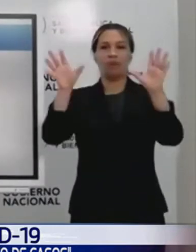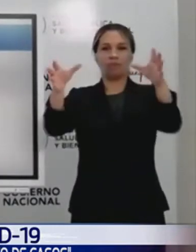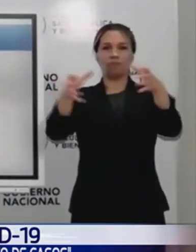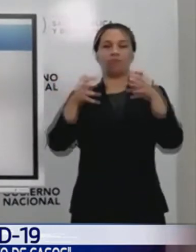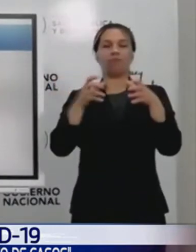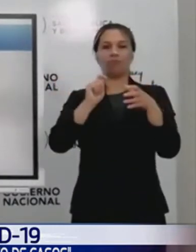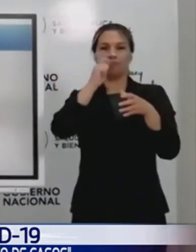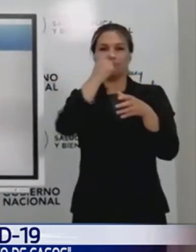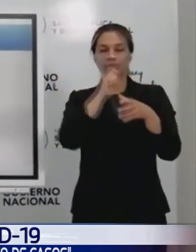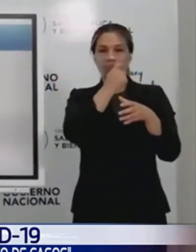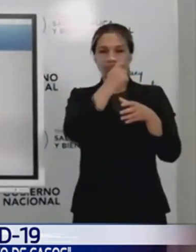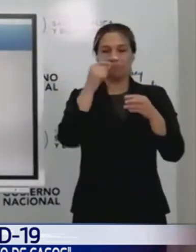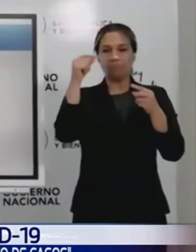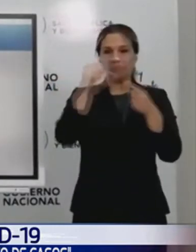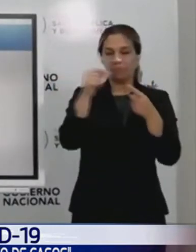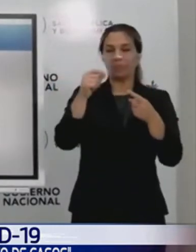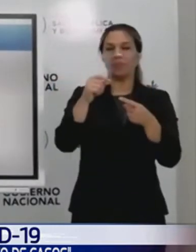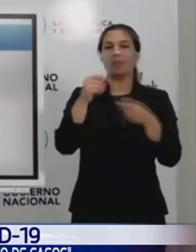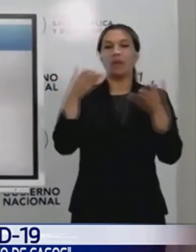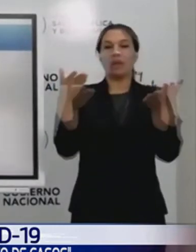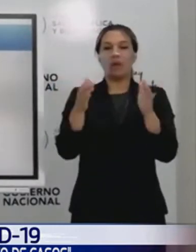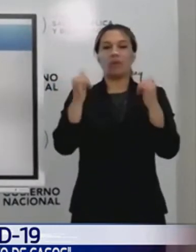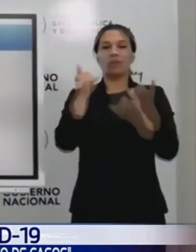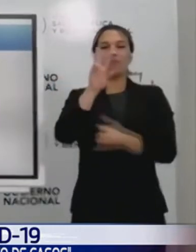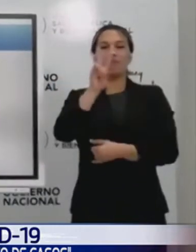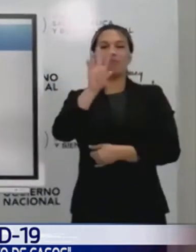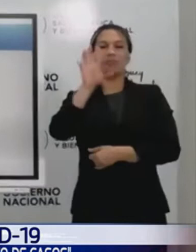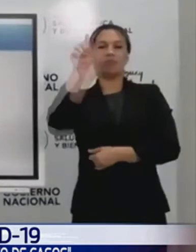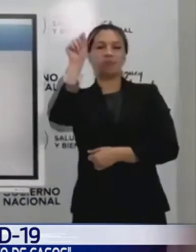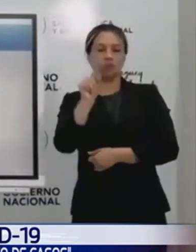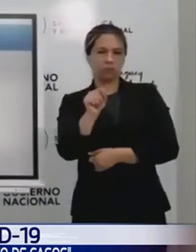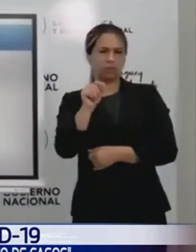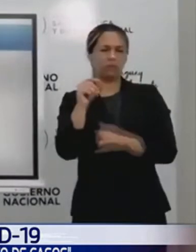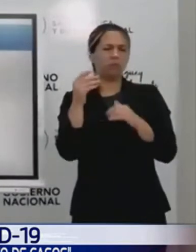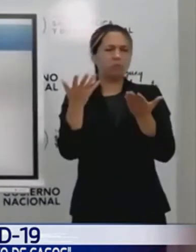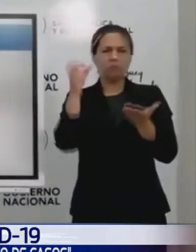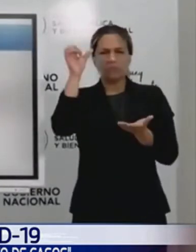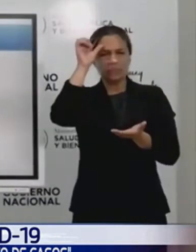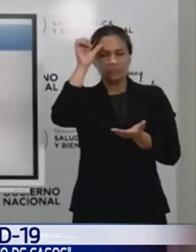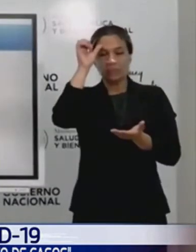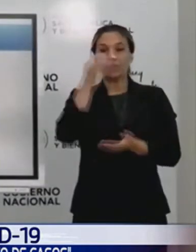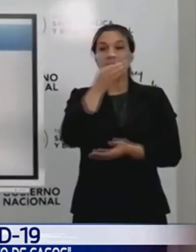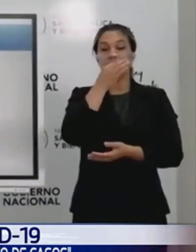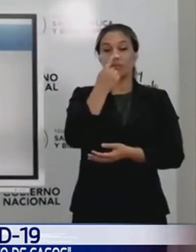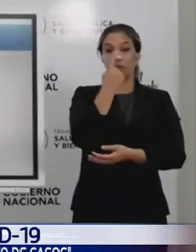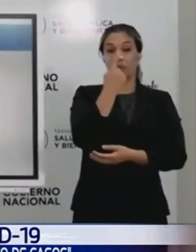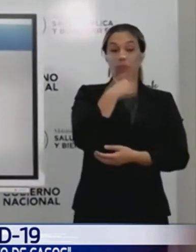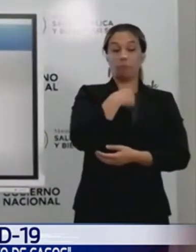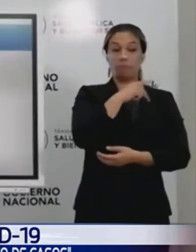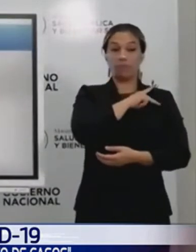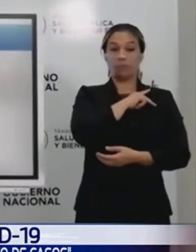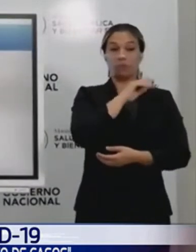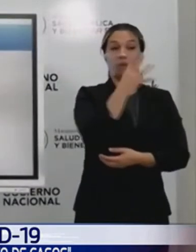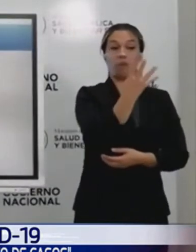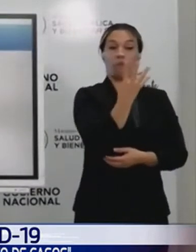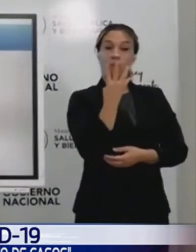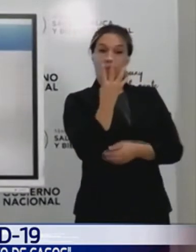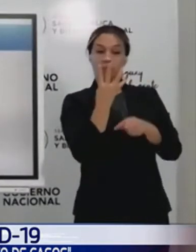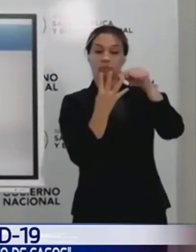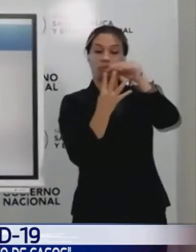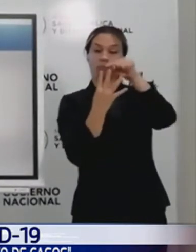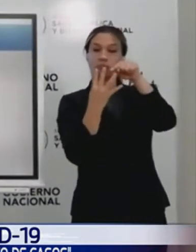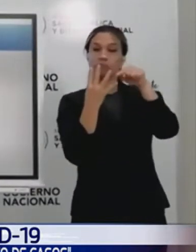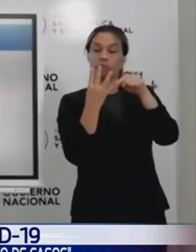positividad ronda el 25%. ¿Qué significa eso? Que hoy de cada 4 test que hacemos, 1 es positivo. Eso es muy alto.